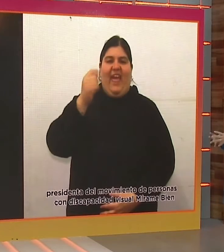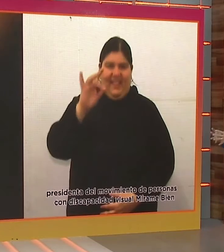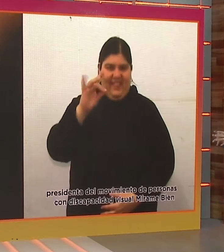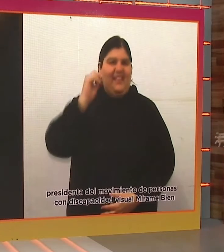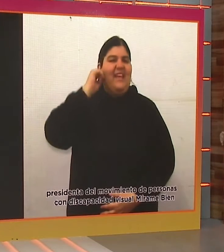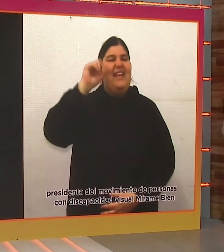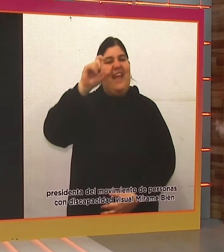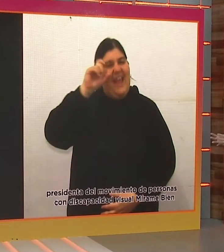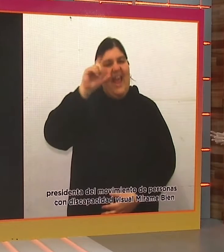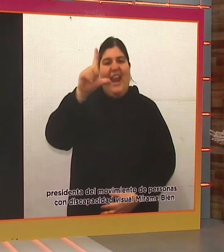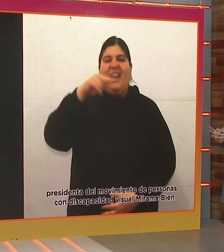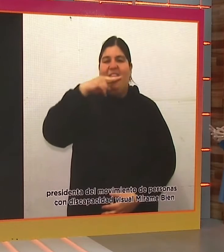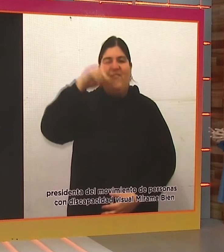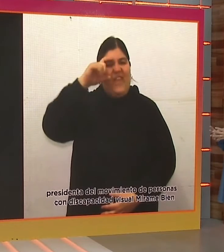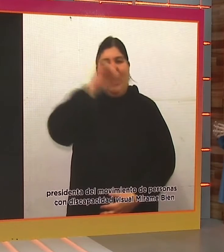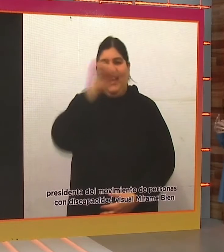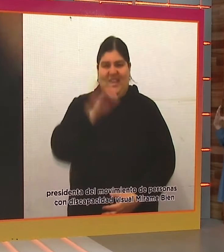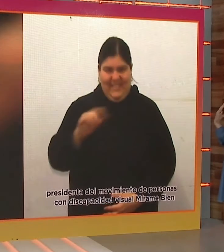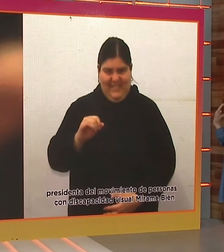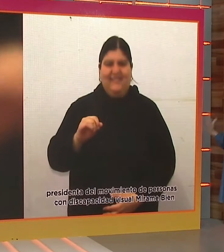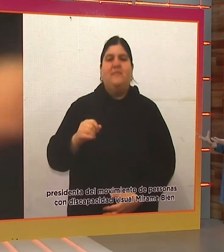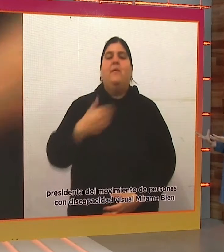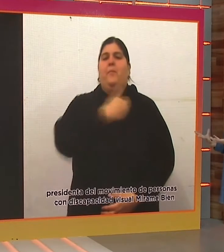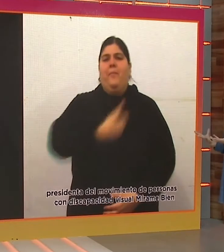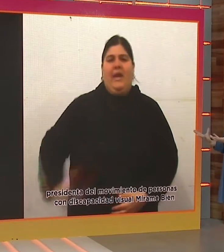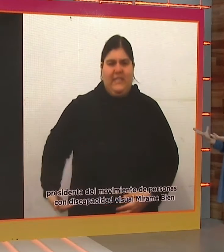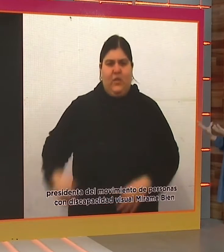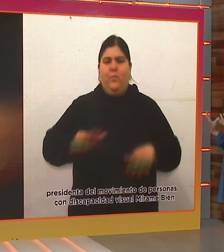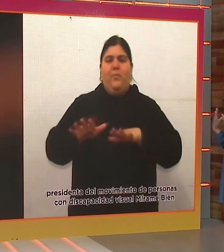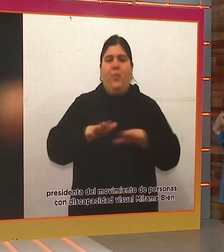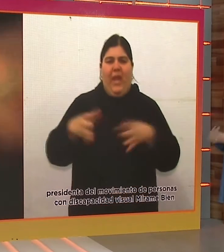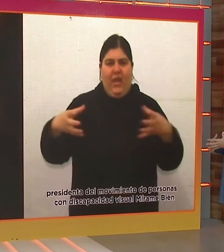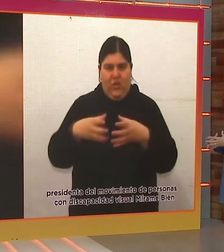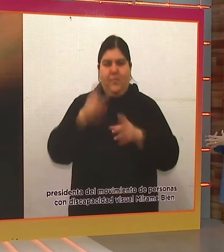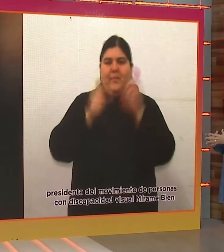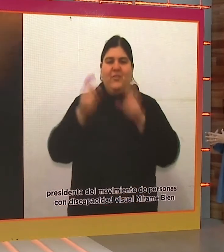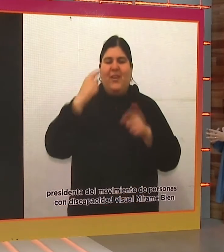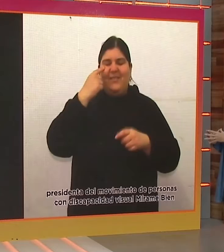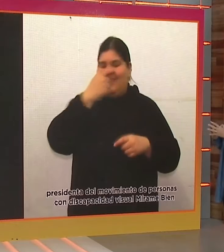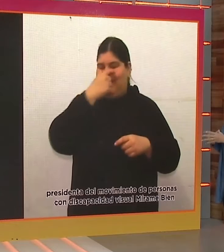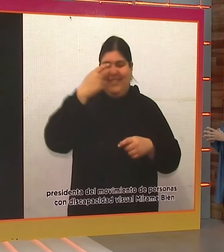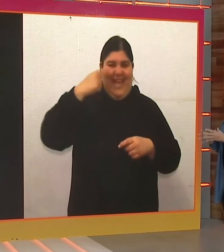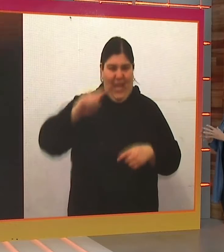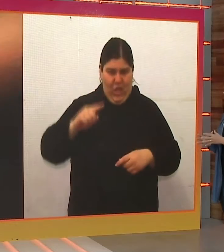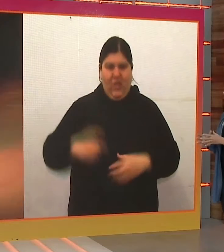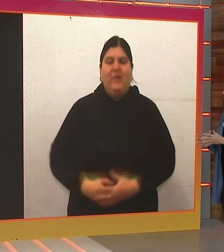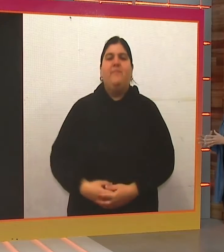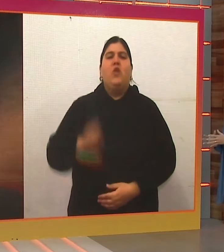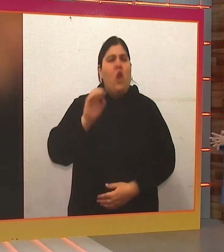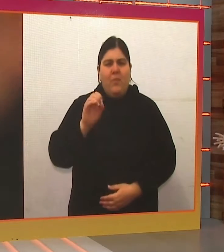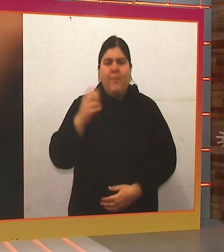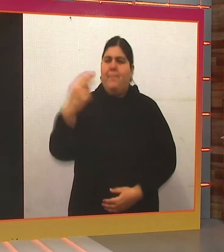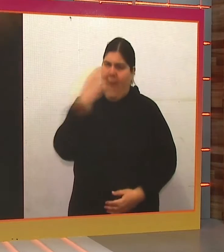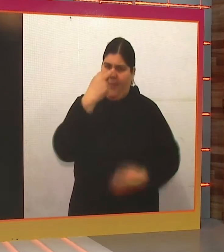de criterio para acercar la comunicación. A pesar de que estamos tan comunicados, las personas con discapacidad todavía se quedan afuera.